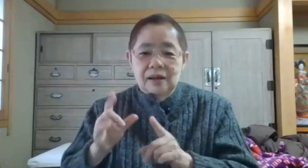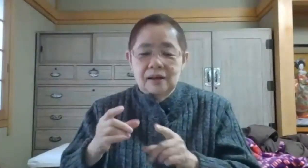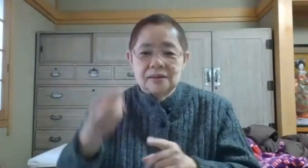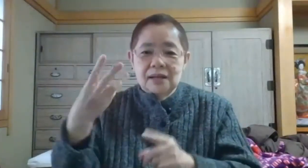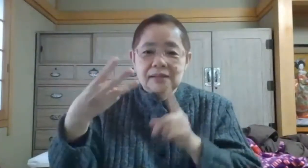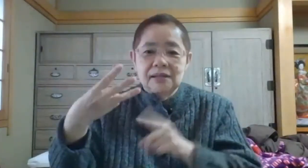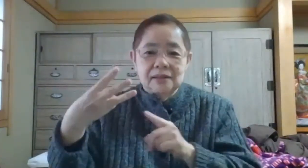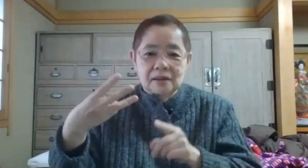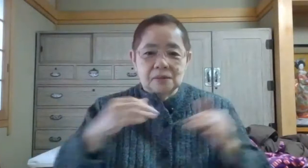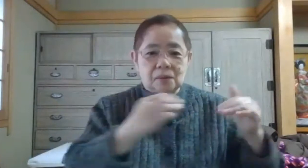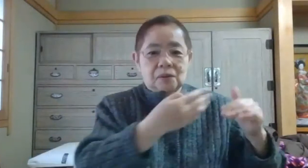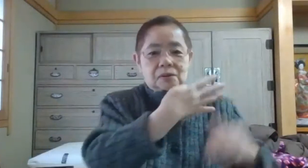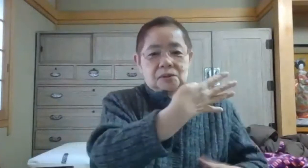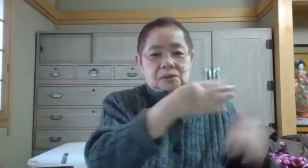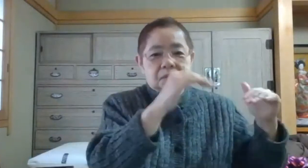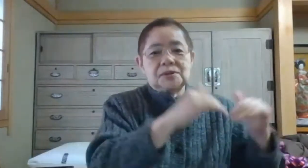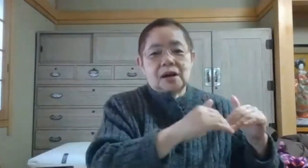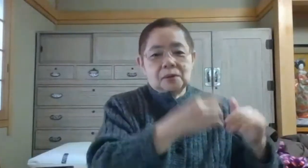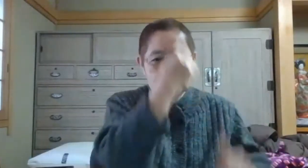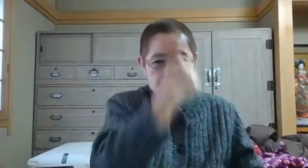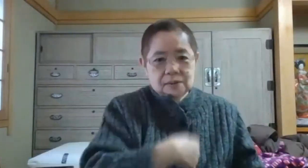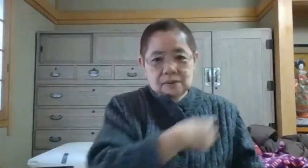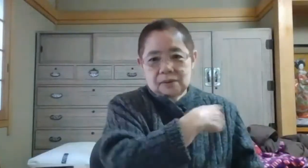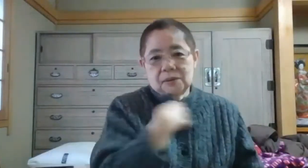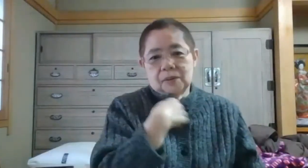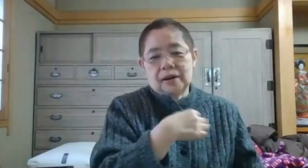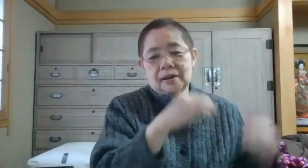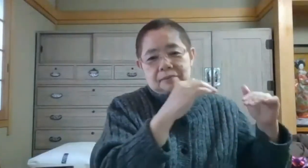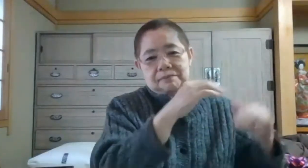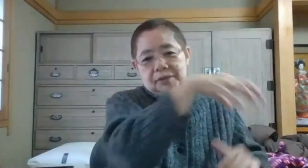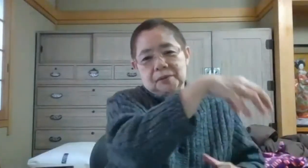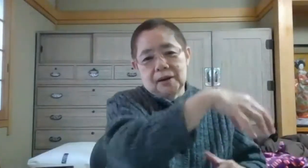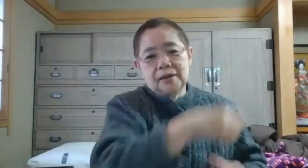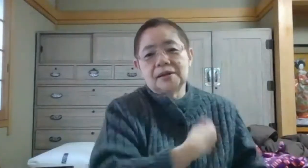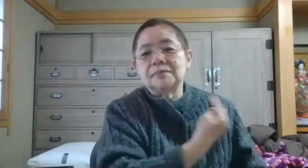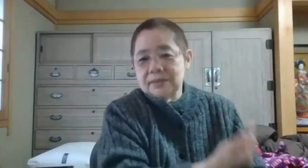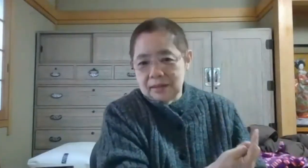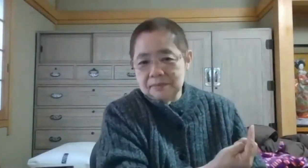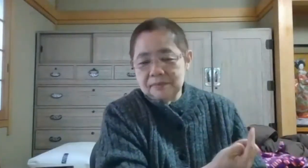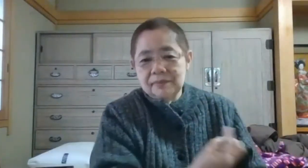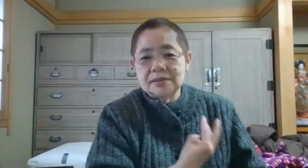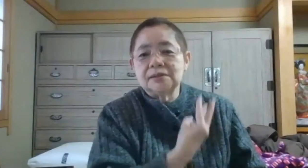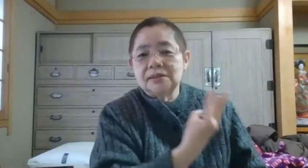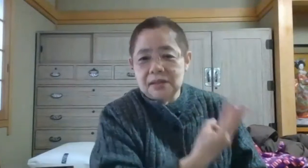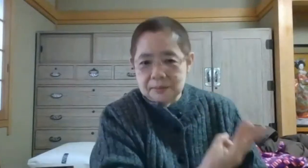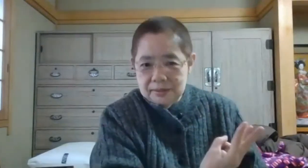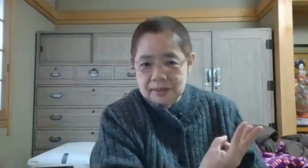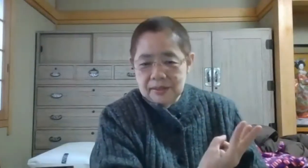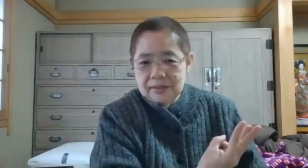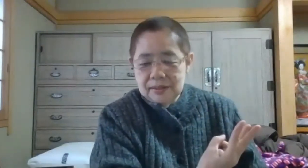三人でその四ツ谷の教会へ教会へ行きました三人で行きましたで